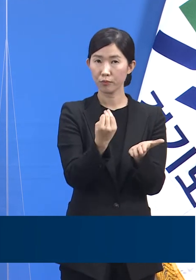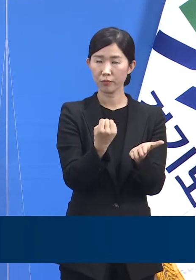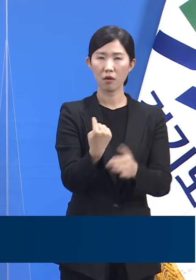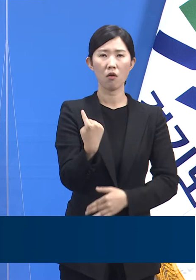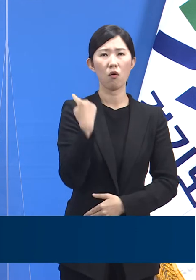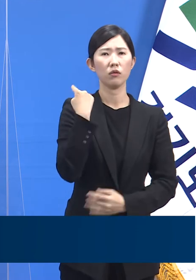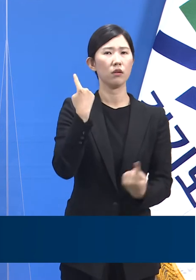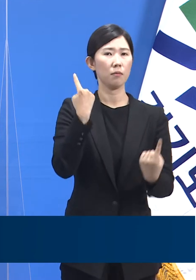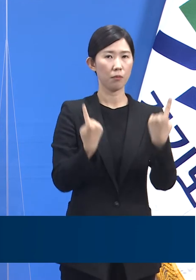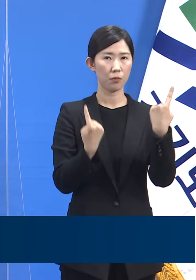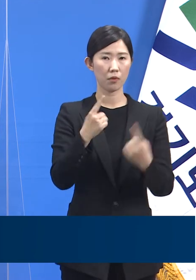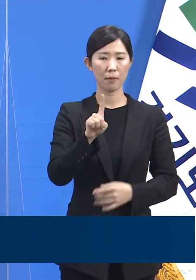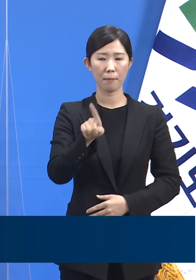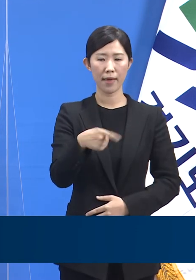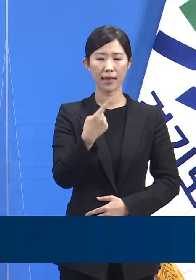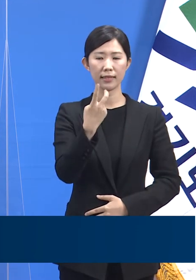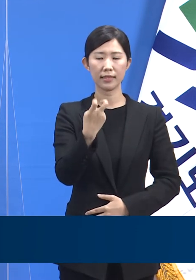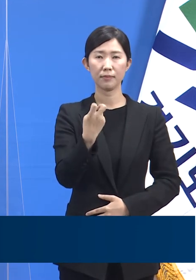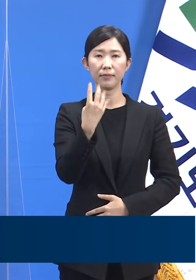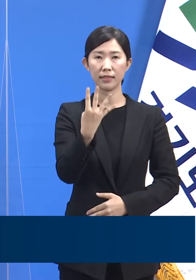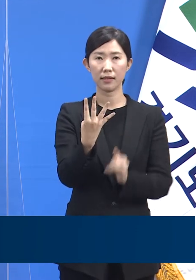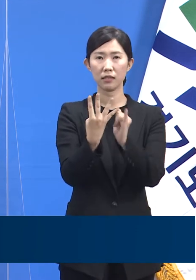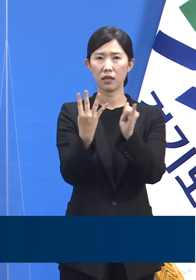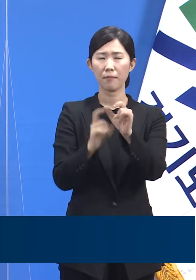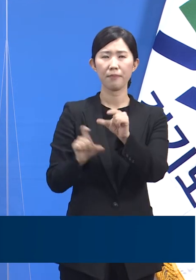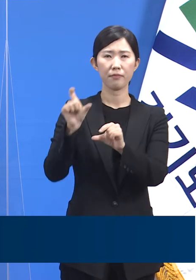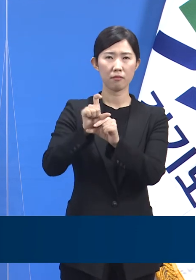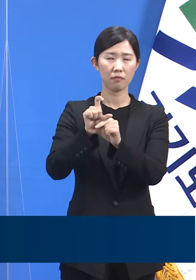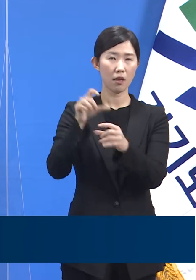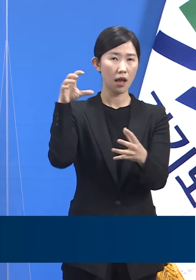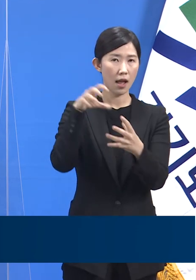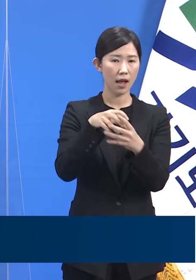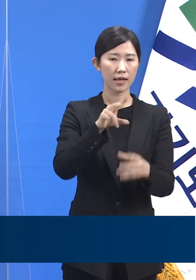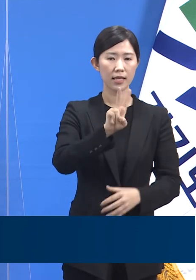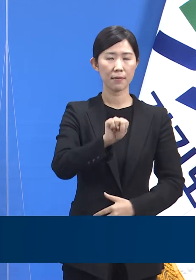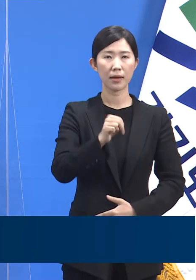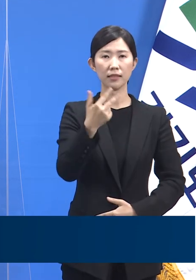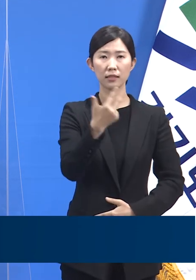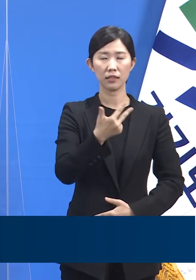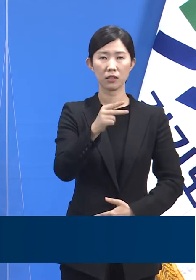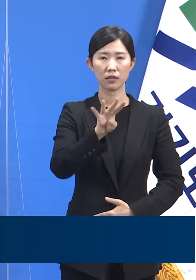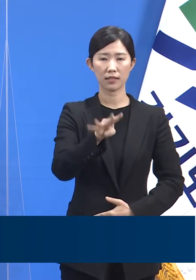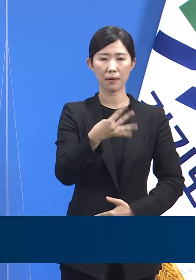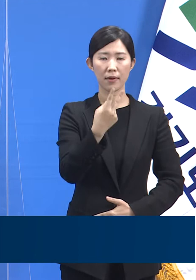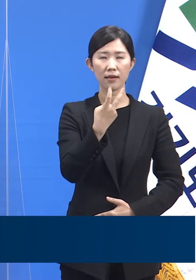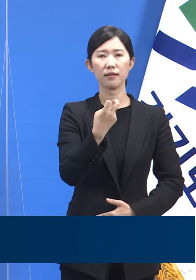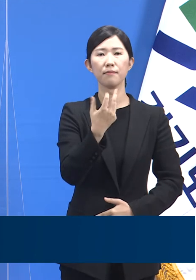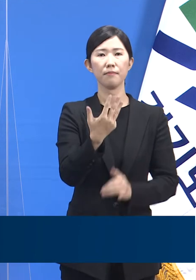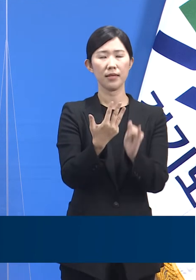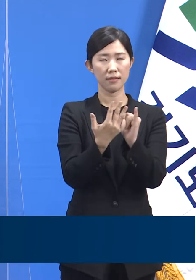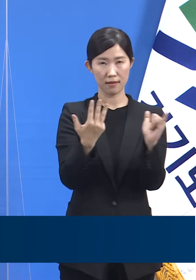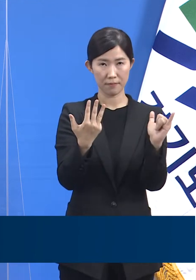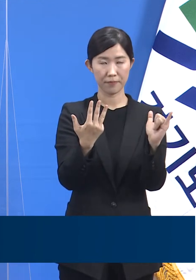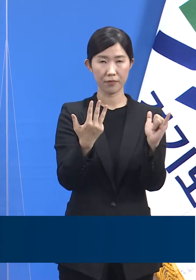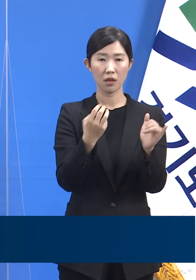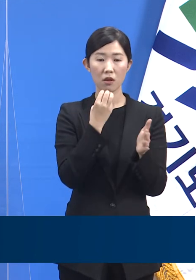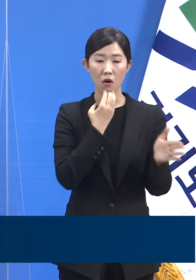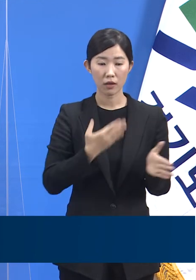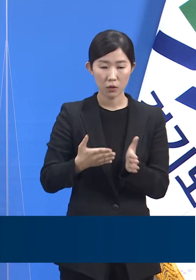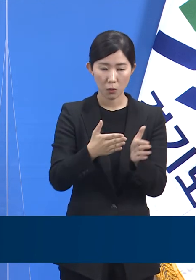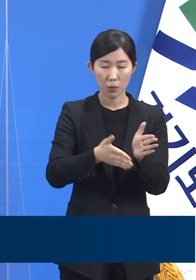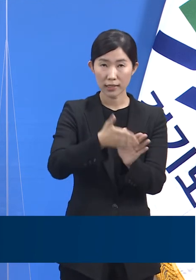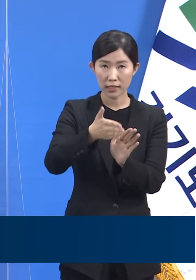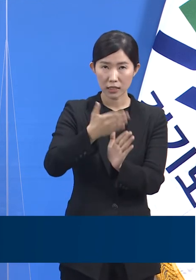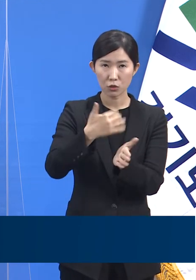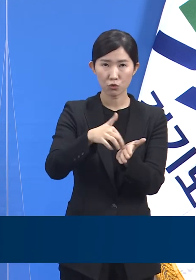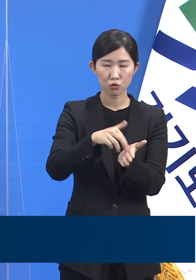오전 0시 대비 124명이 증가한 총 27,428명으로 도내 27개